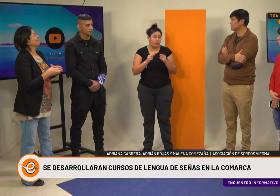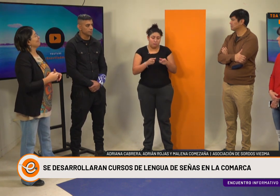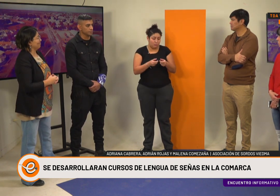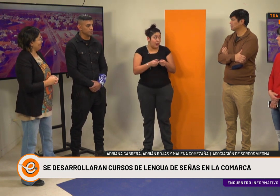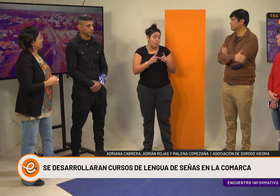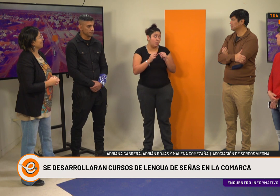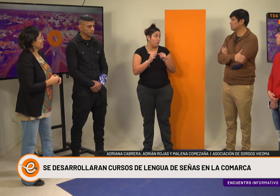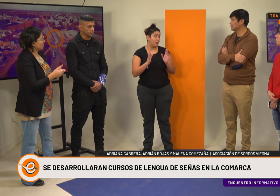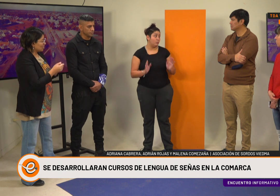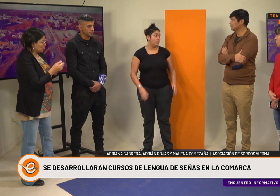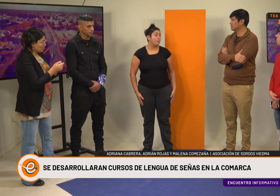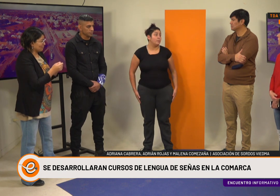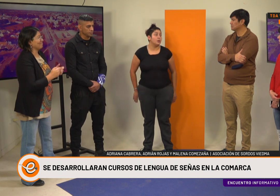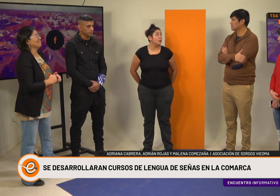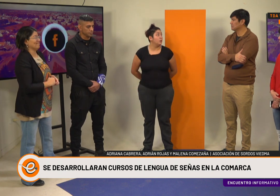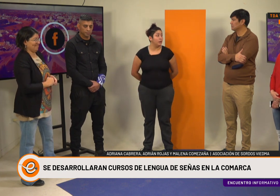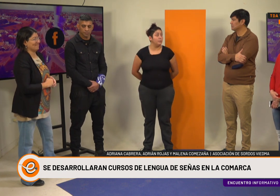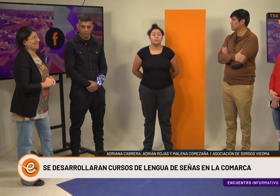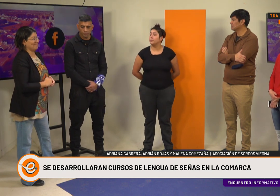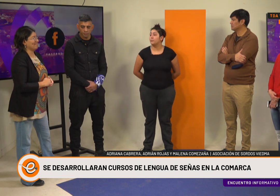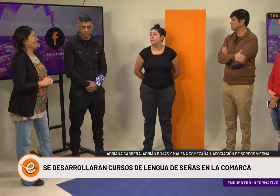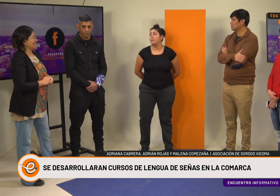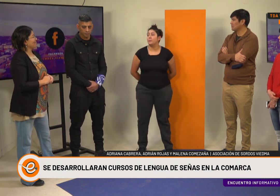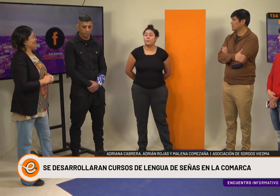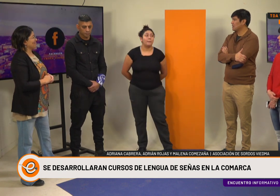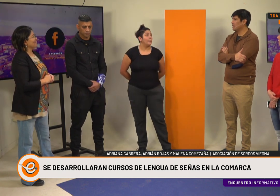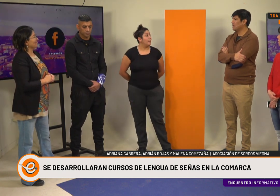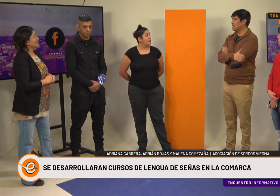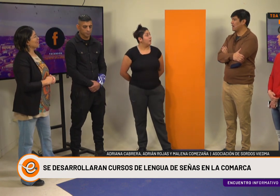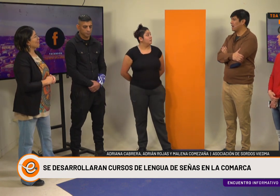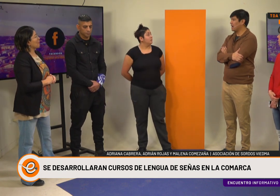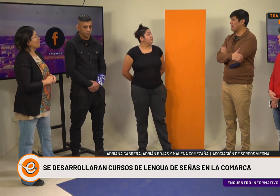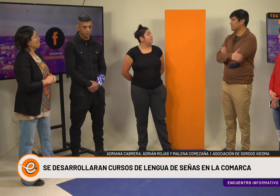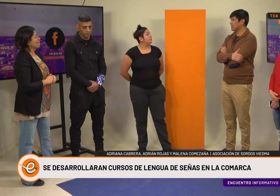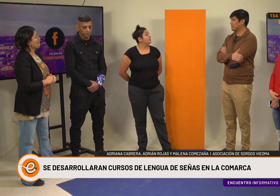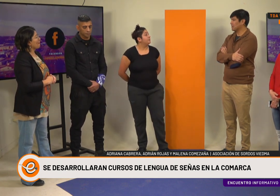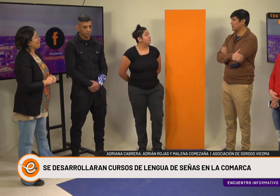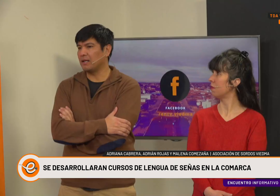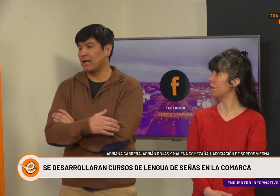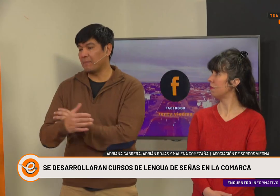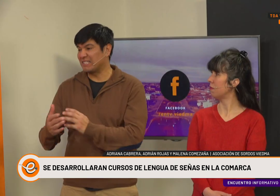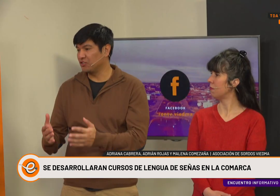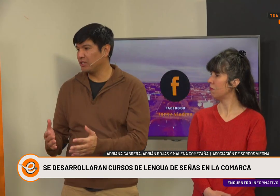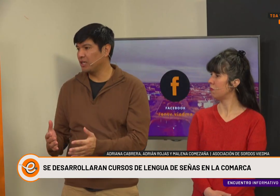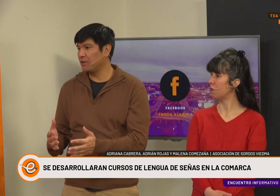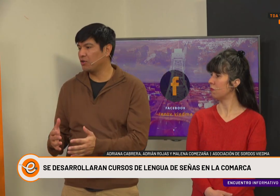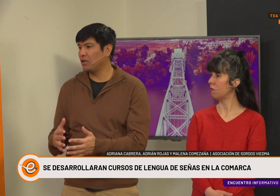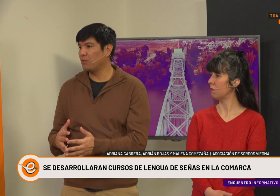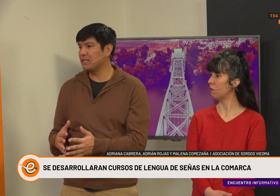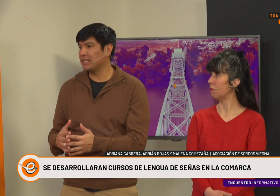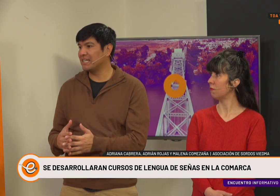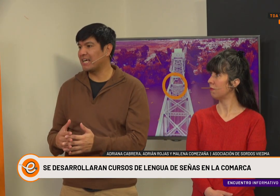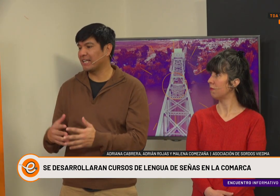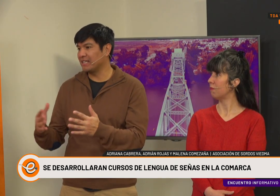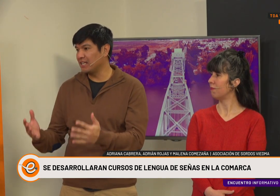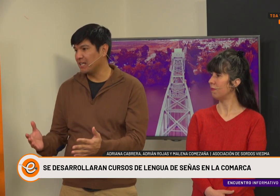escribir al mismo número. Eso es lo que... Y la capacitación tiene que ver con